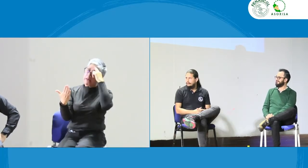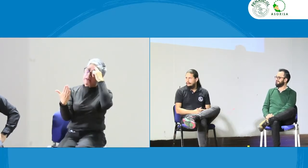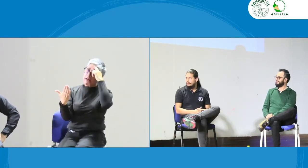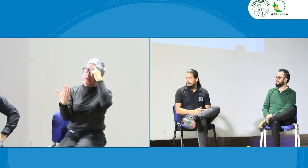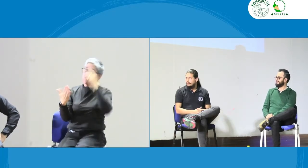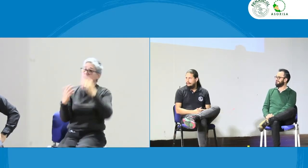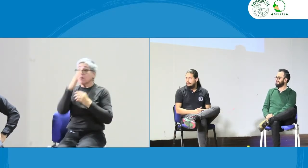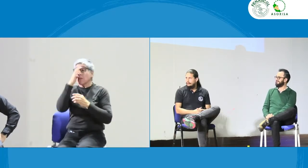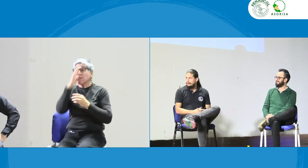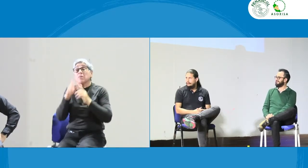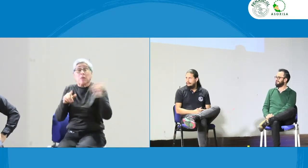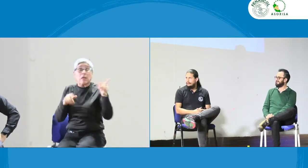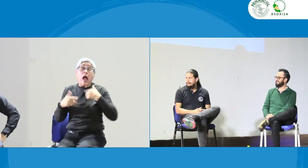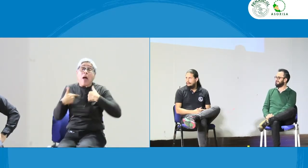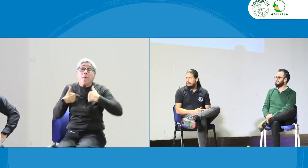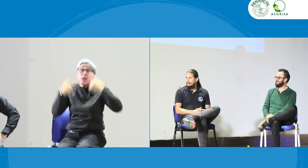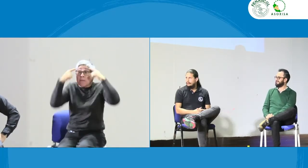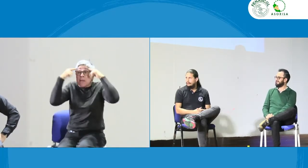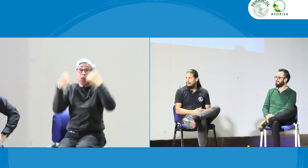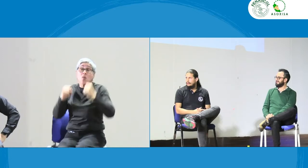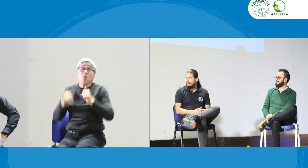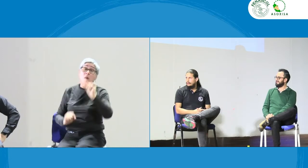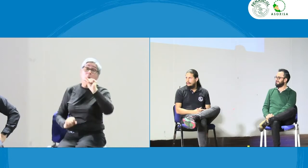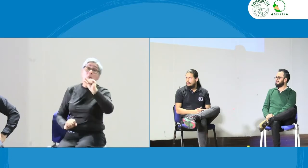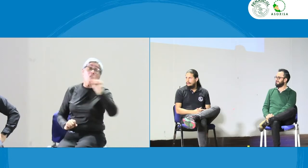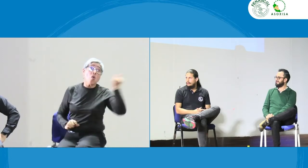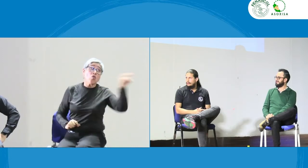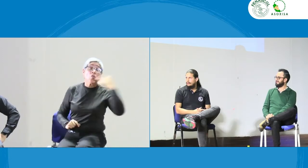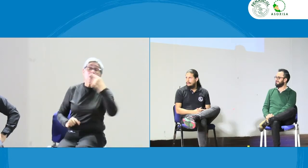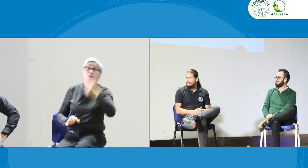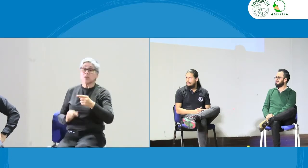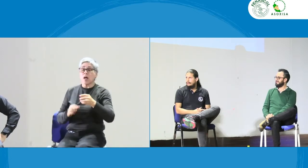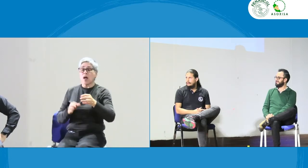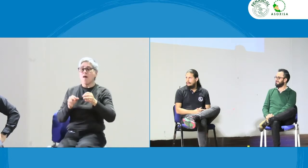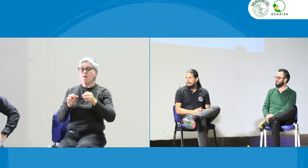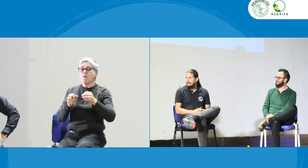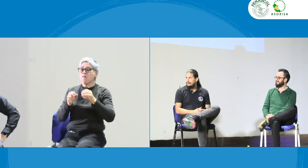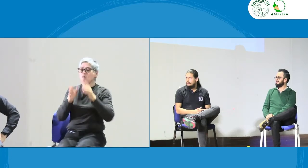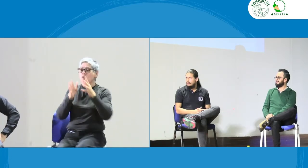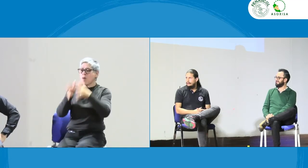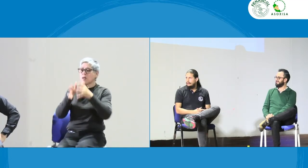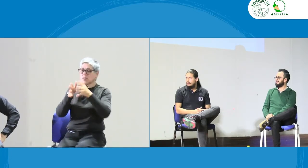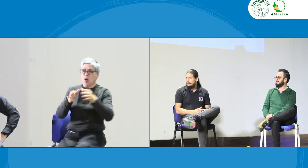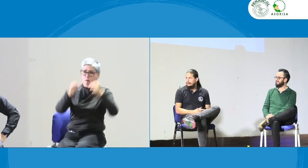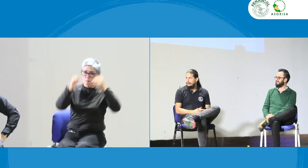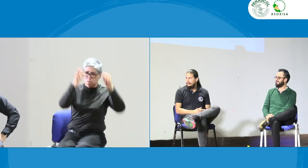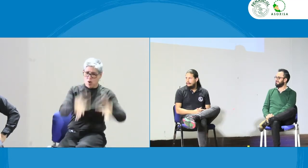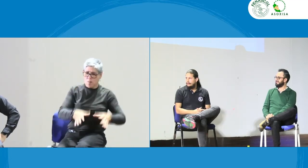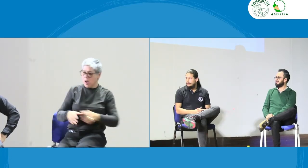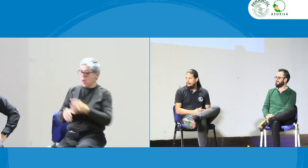compelan. Si tienen dudas, y la verdad a me preocupa un poco lo que tú dices frente a la formación